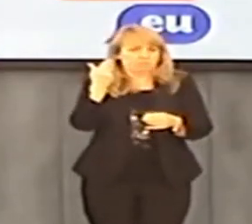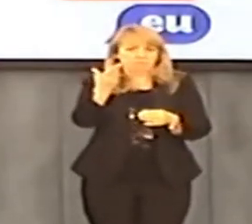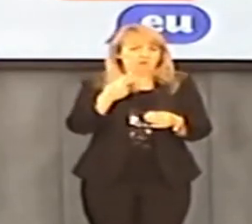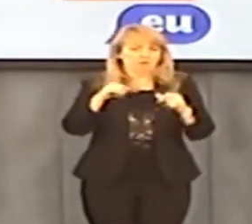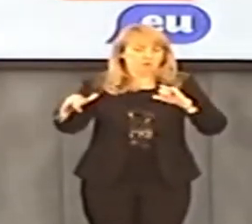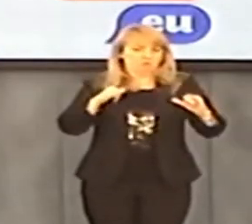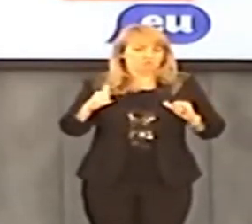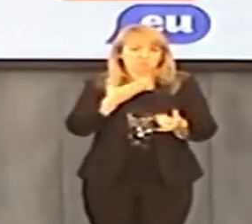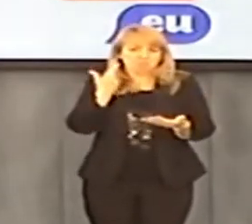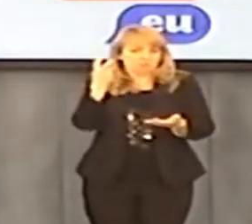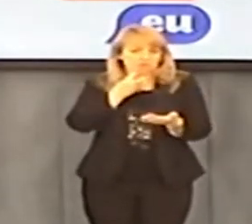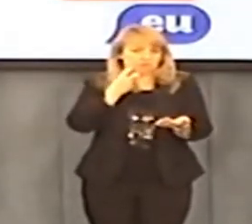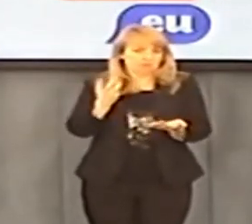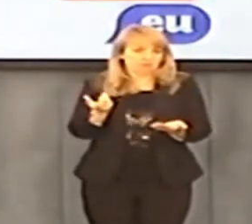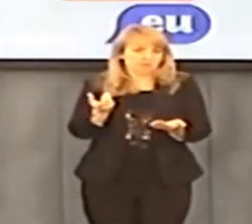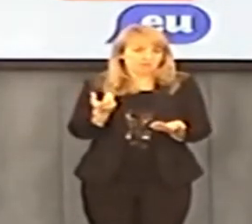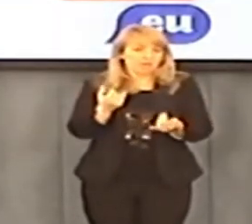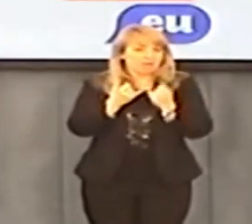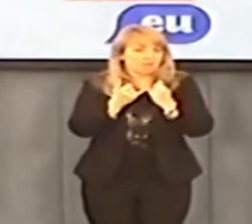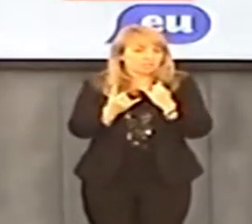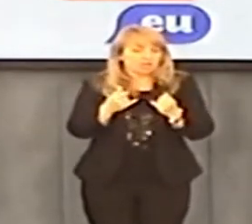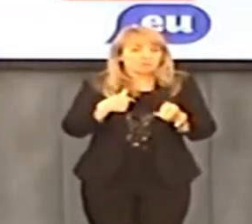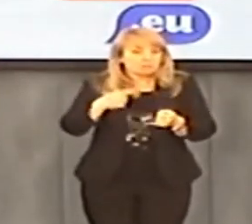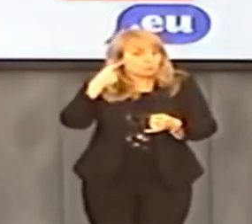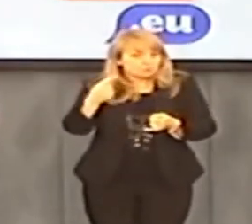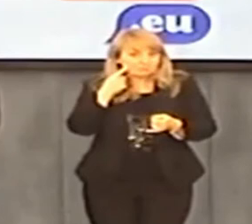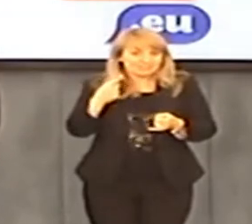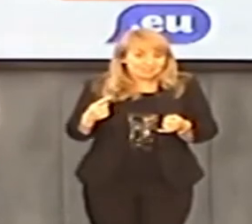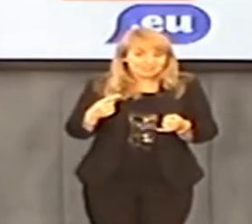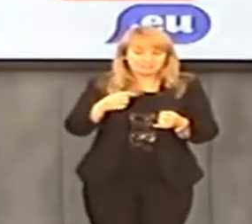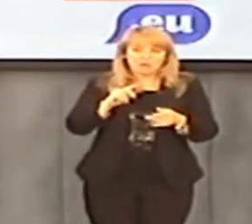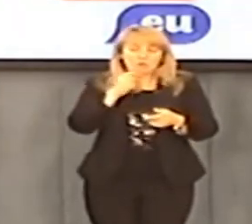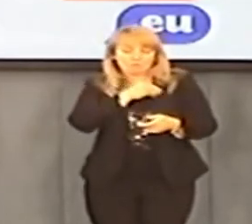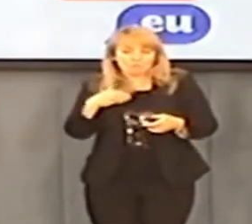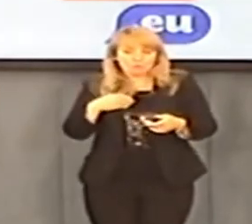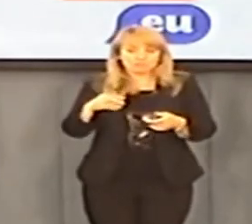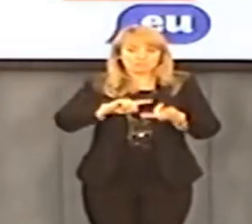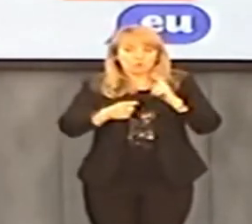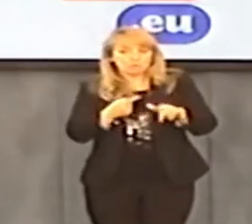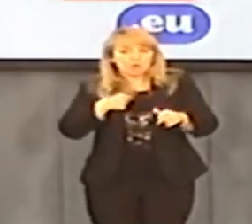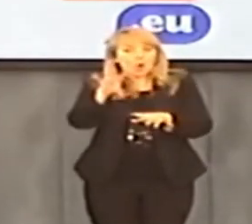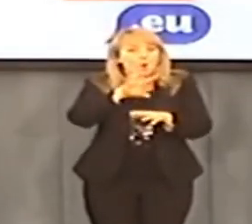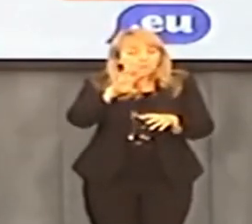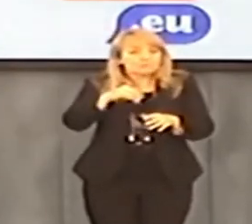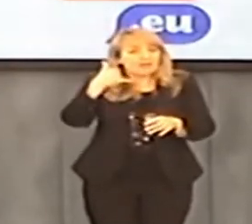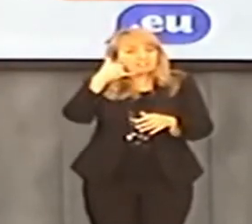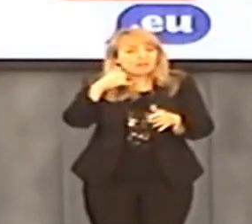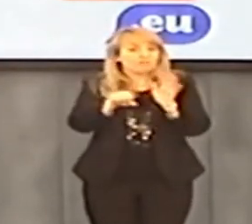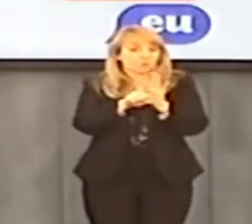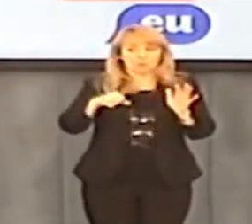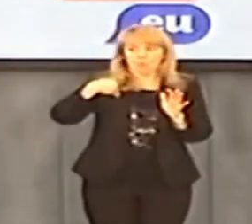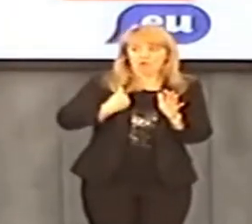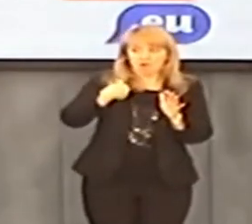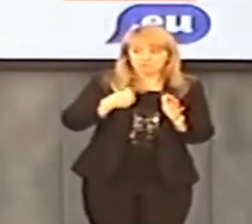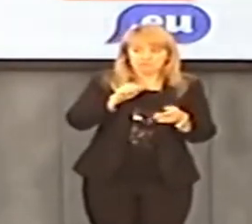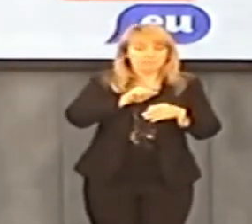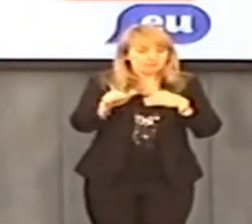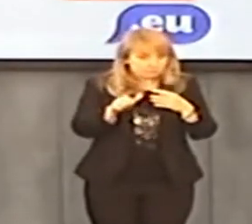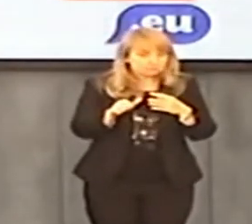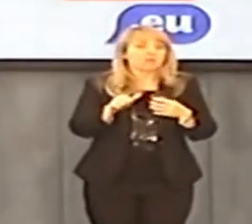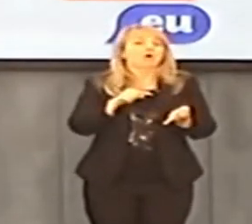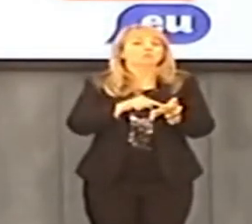nie interesuje, właśnie dopóki nie w sposób jakiś komiczny, doprowadzający do farsy polską politykę. Nie obserwujemy